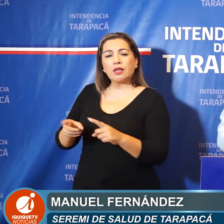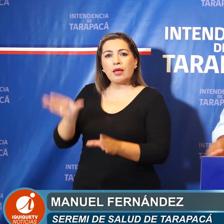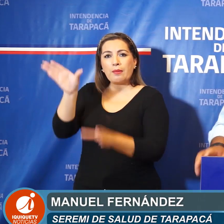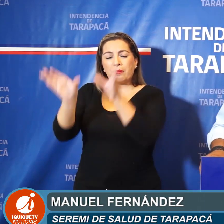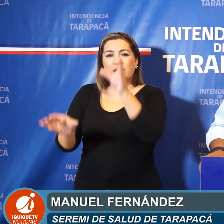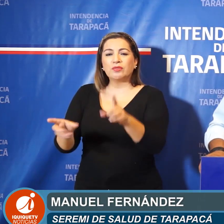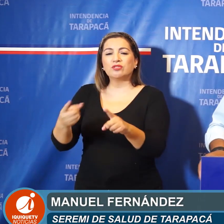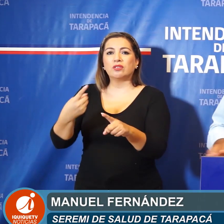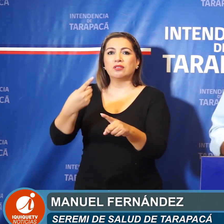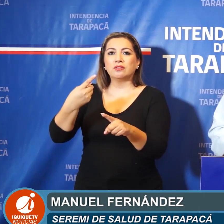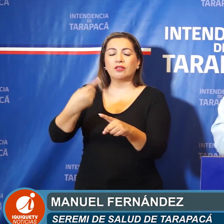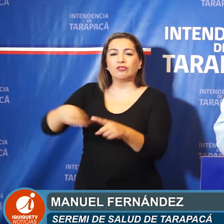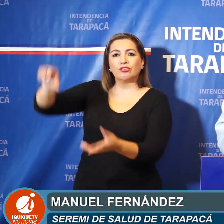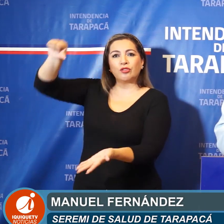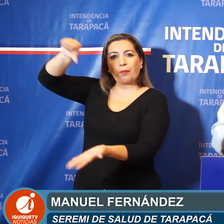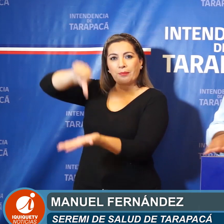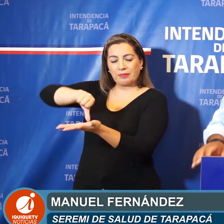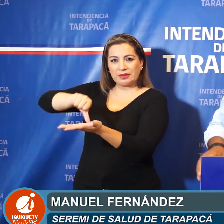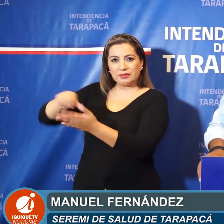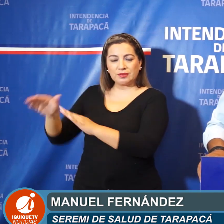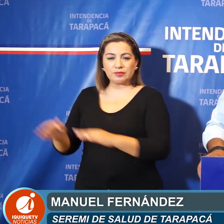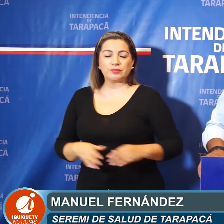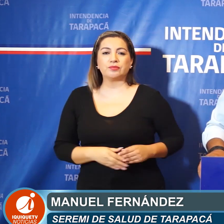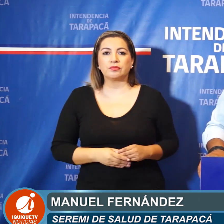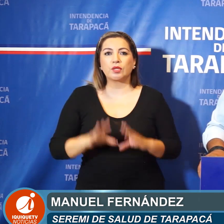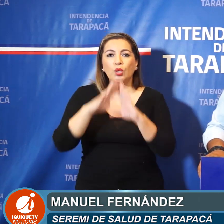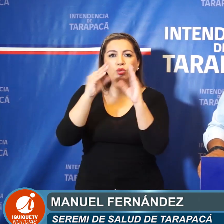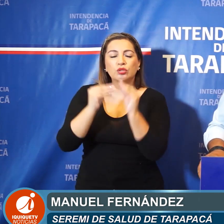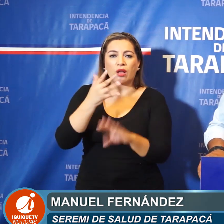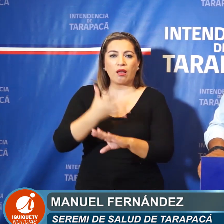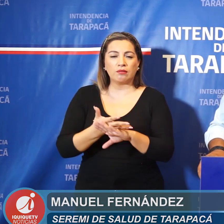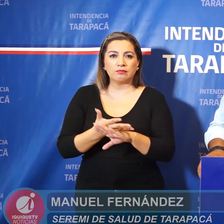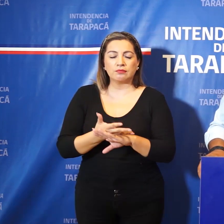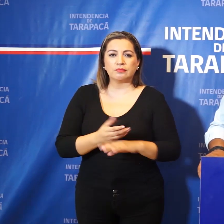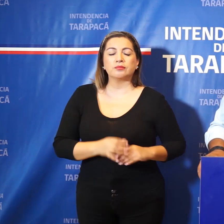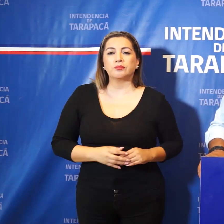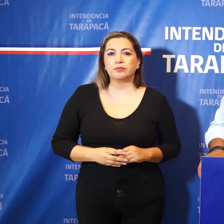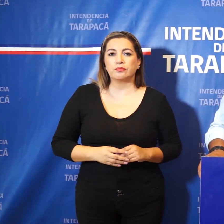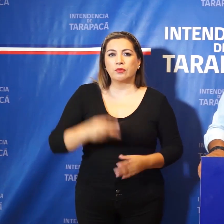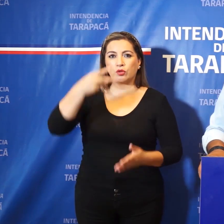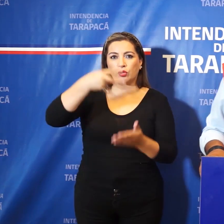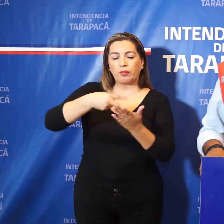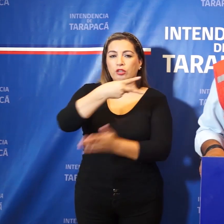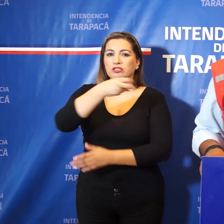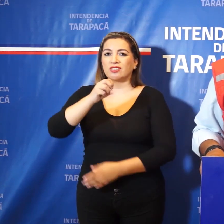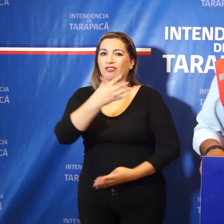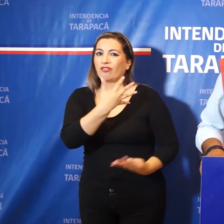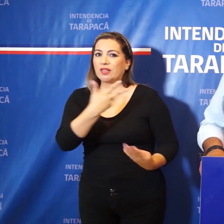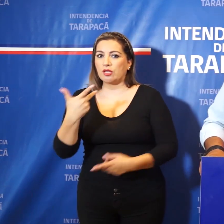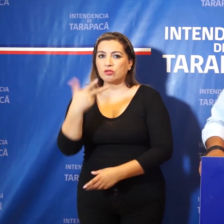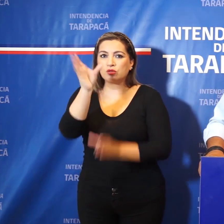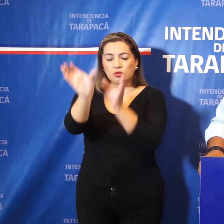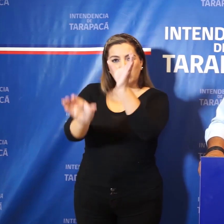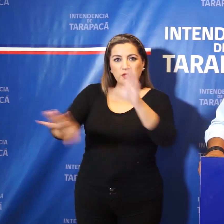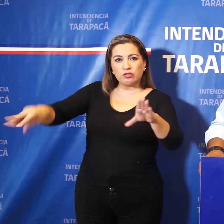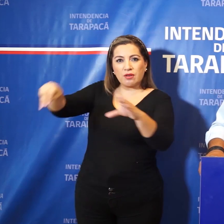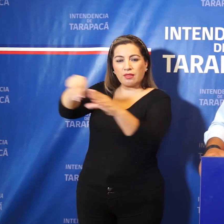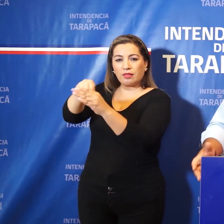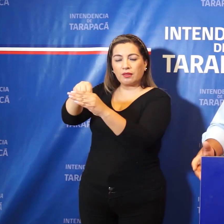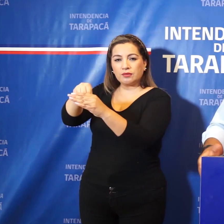fundamentalmente apuntando a los migrantes. En total, hoy día tenemos 2.298 personas